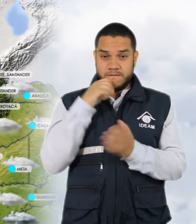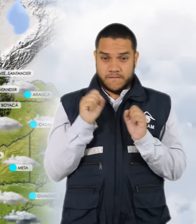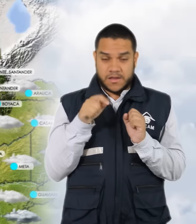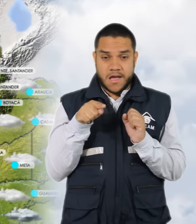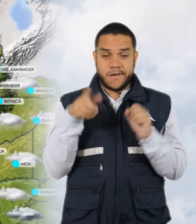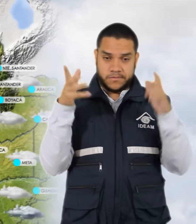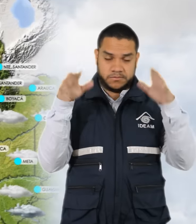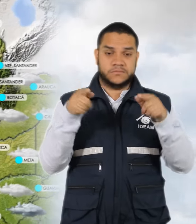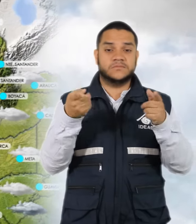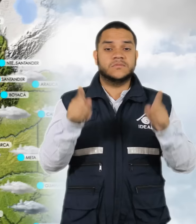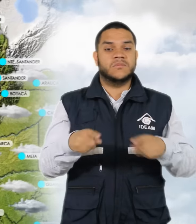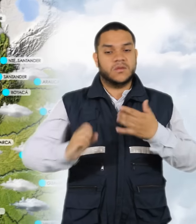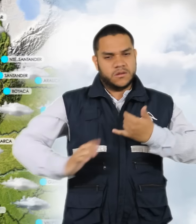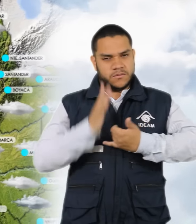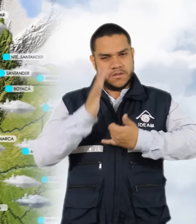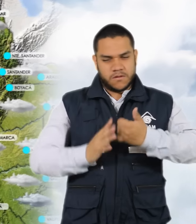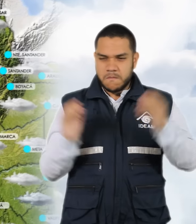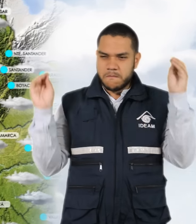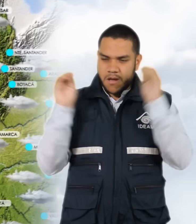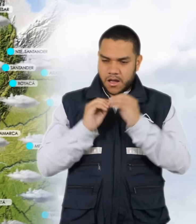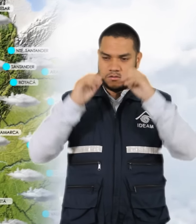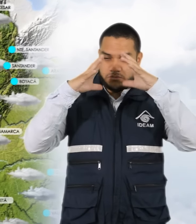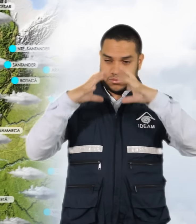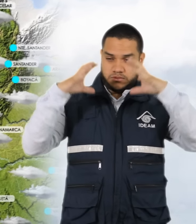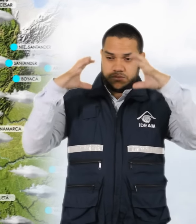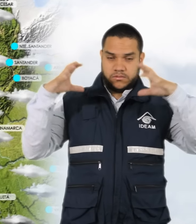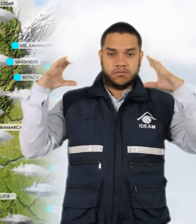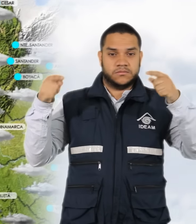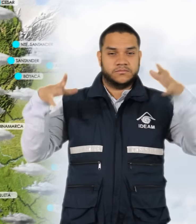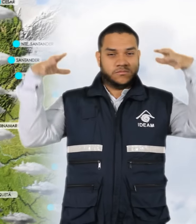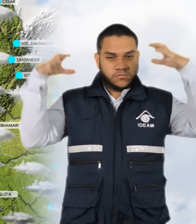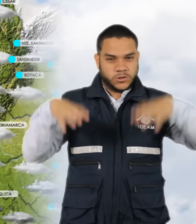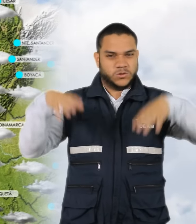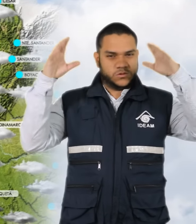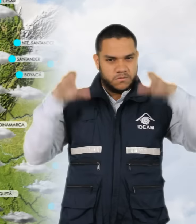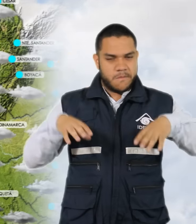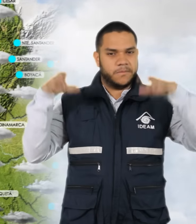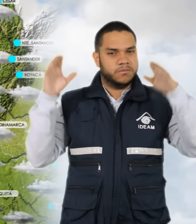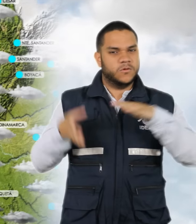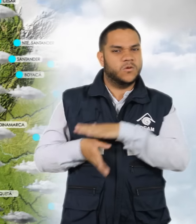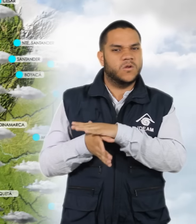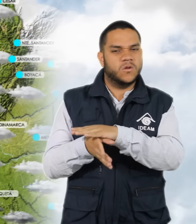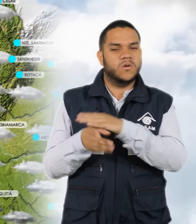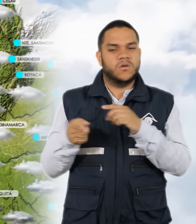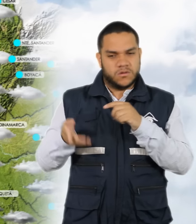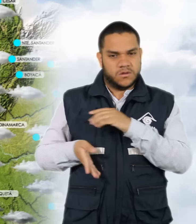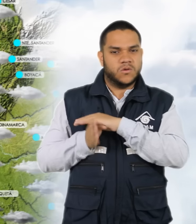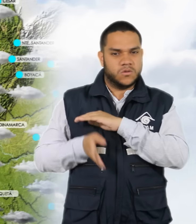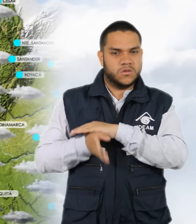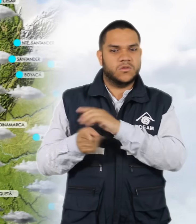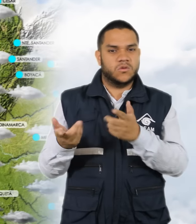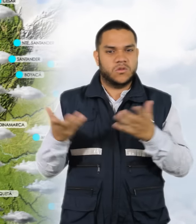la región pacífica se estima que se incremente la nubosidad y las precipitaciones más persistentes se presentarán a lo largo del litoral de